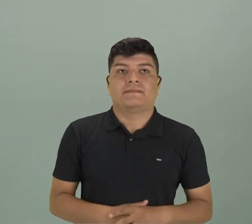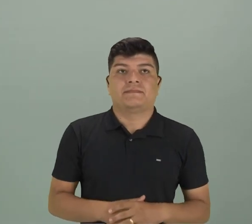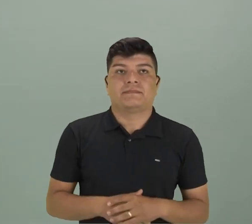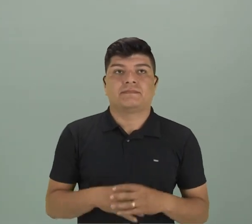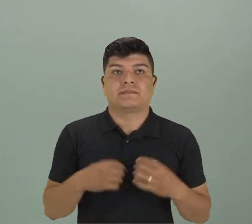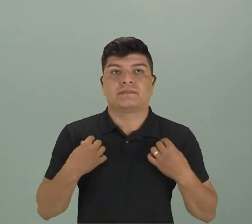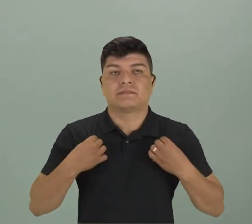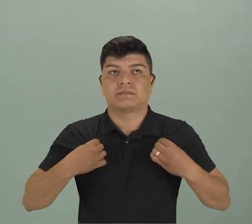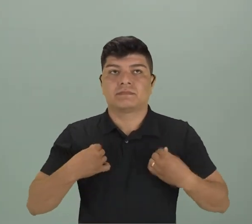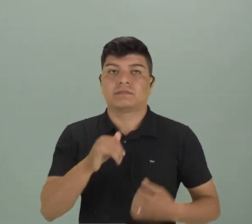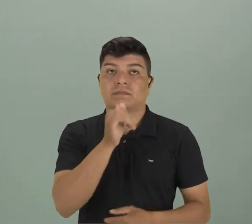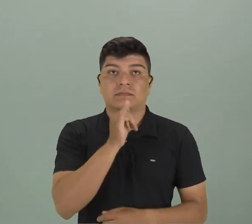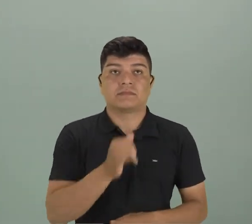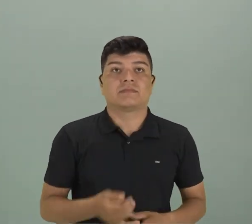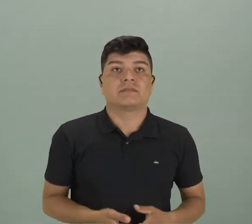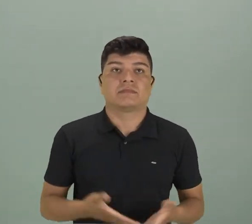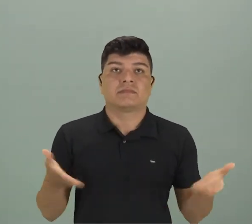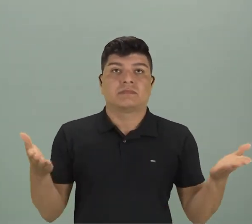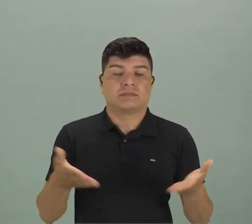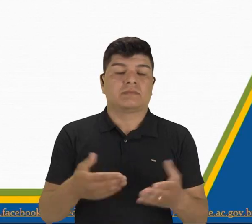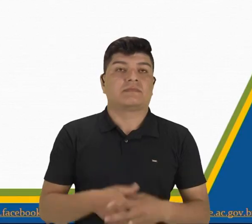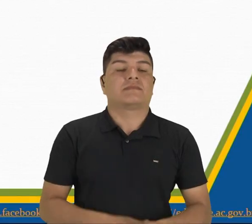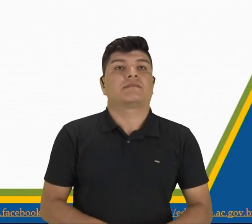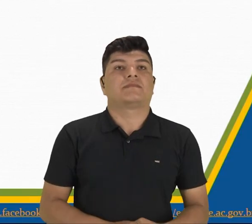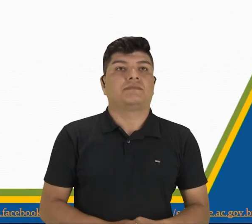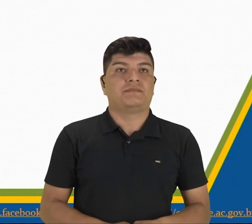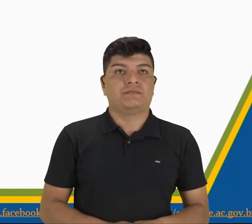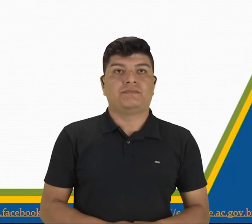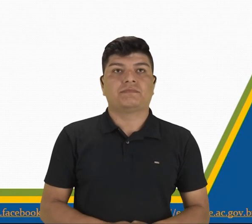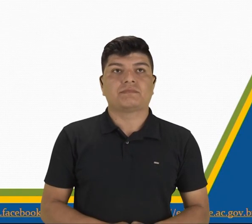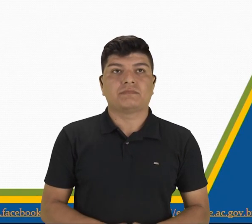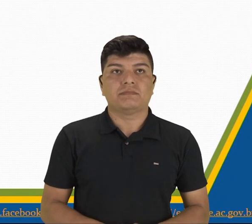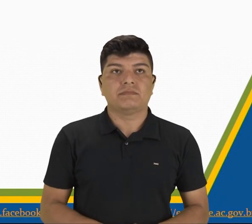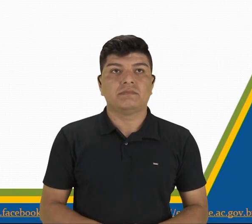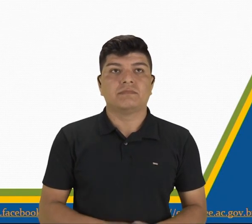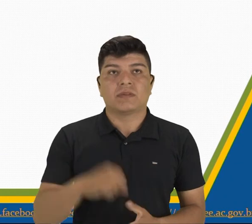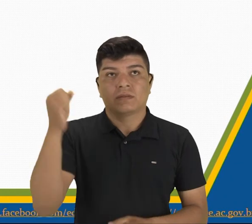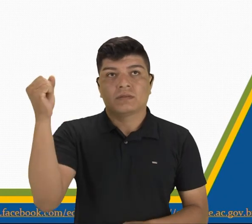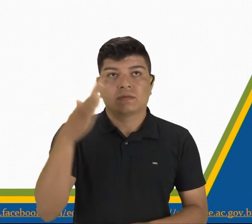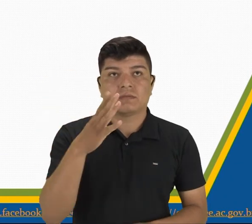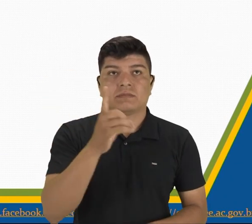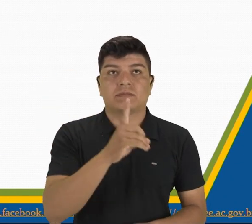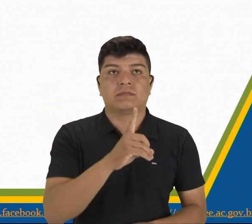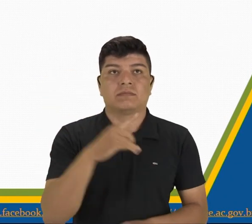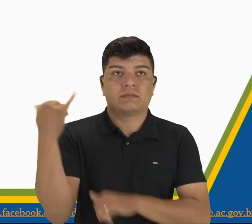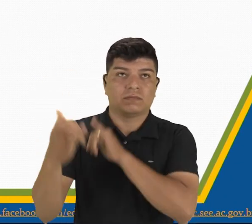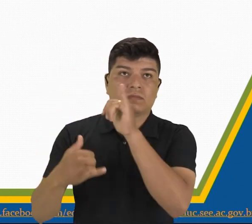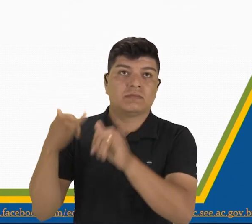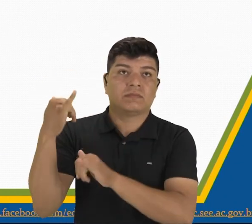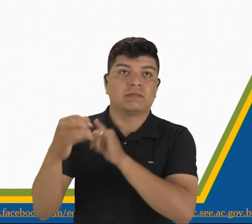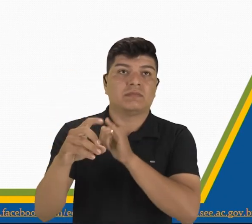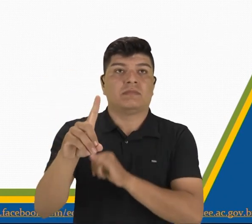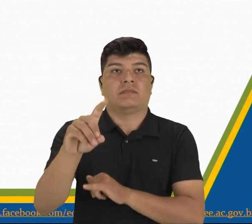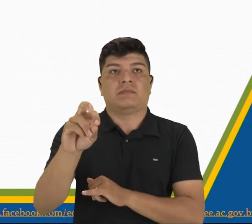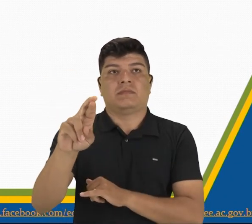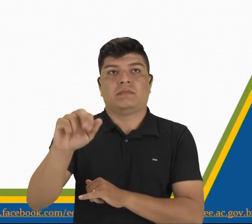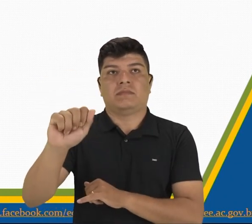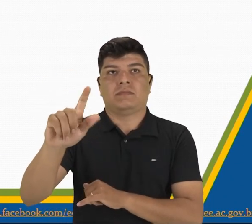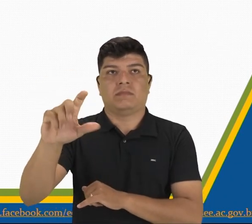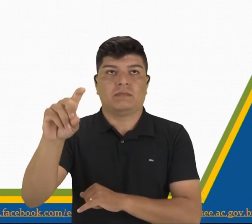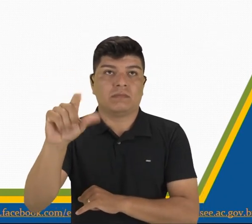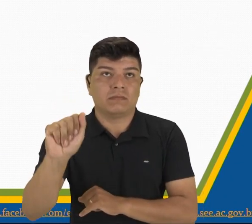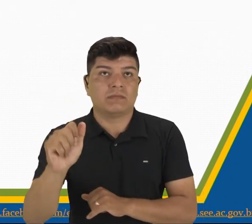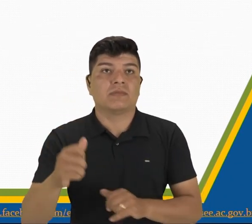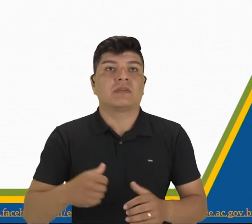Ahora, vamos para el ejemplo. Gracias a la leyenda dorada, que es una